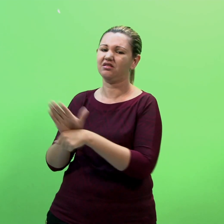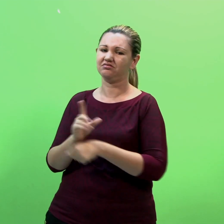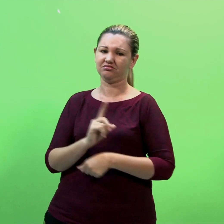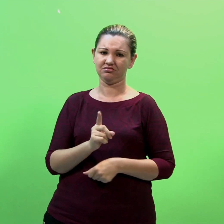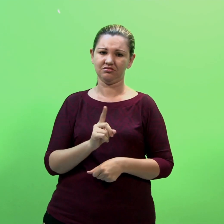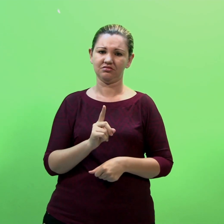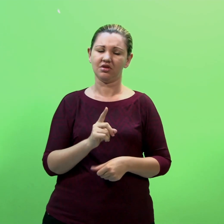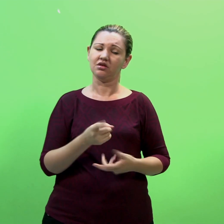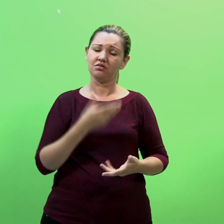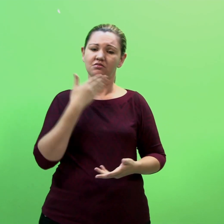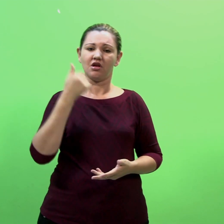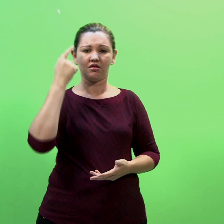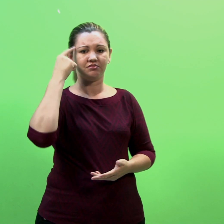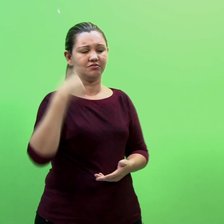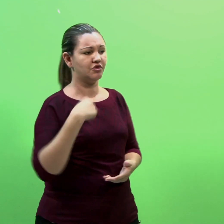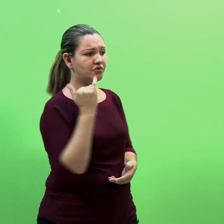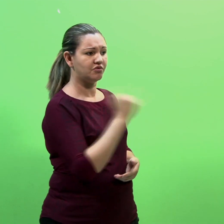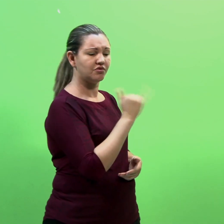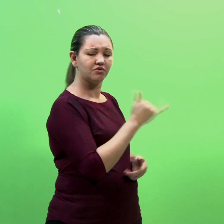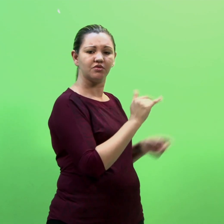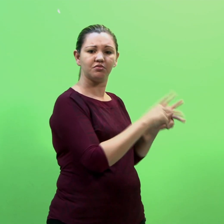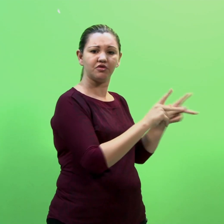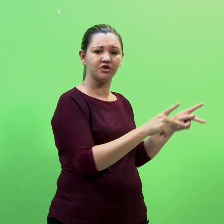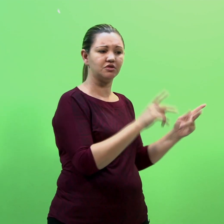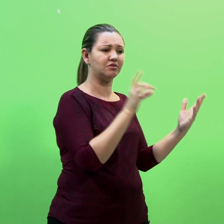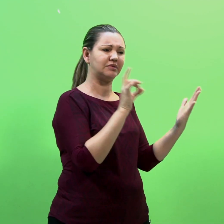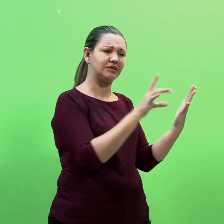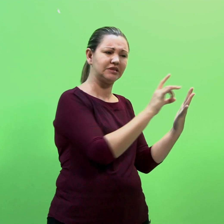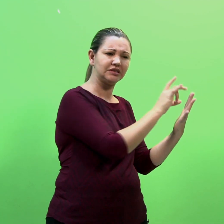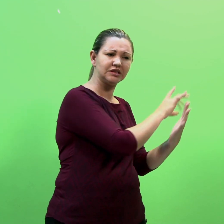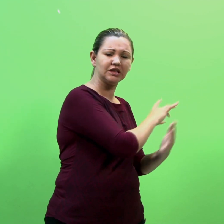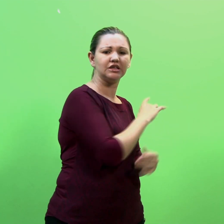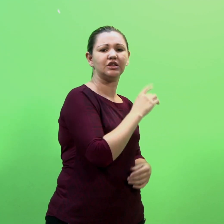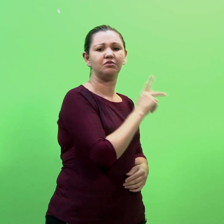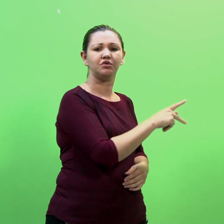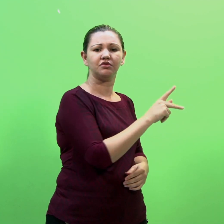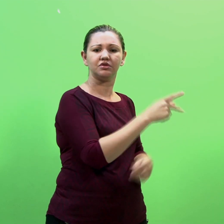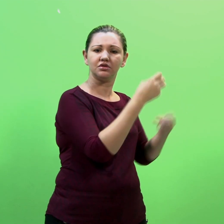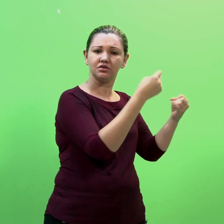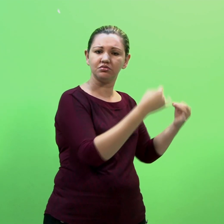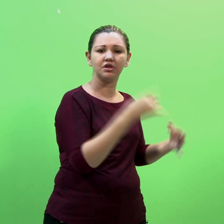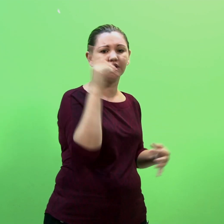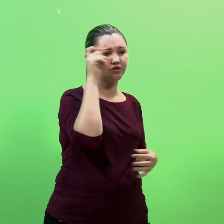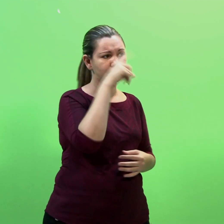Que passaram a trabalhar as dificuldades do aluno, cada um como achava mais adequado